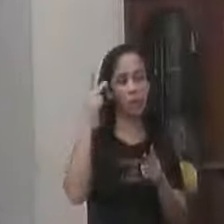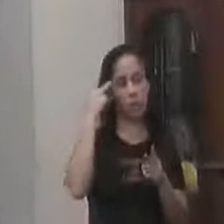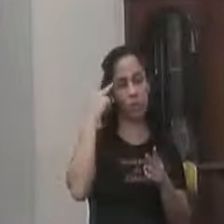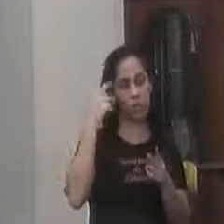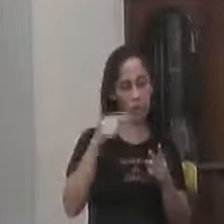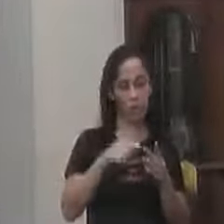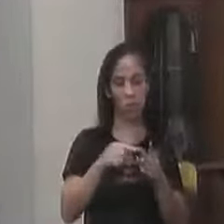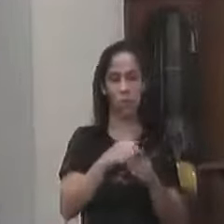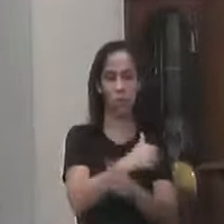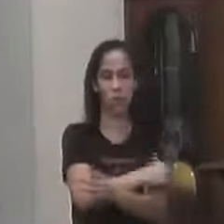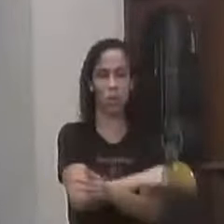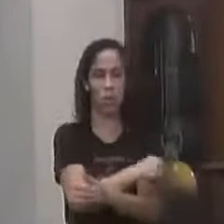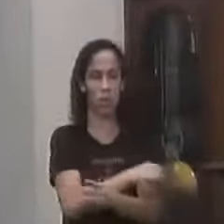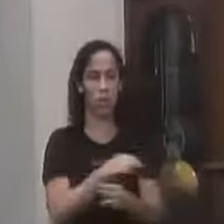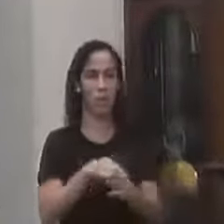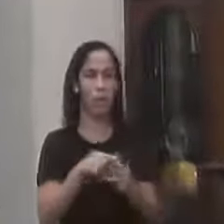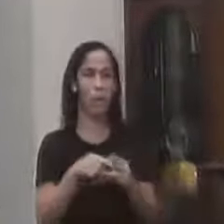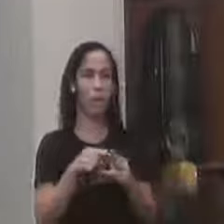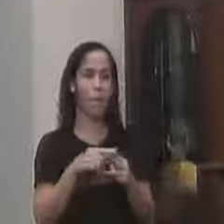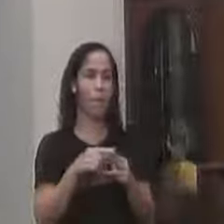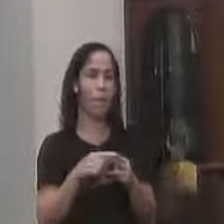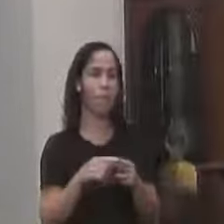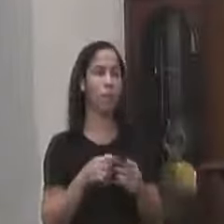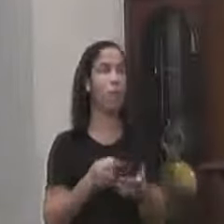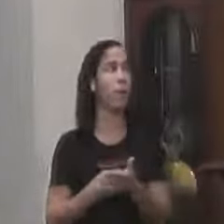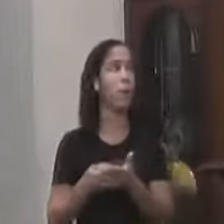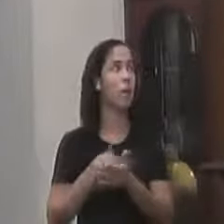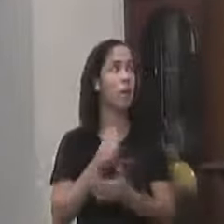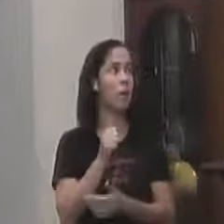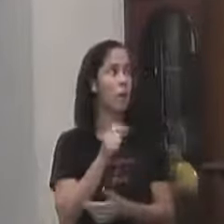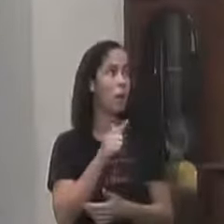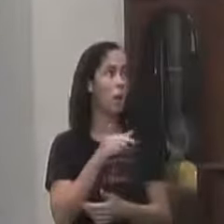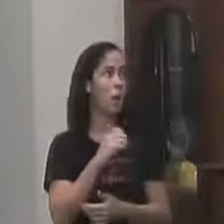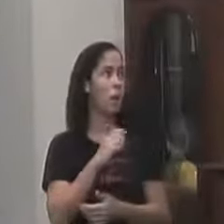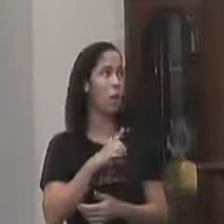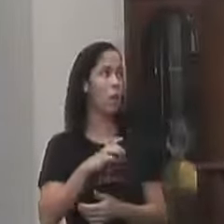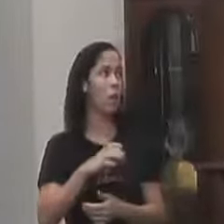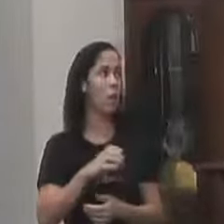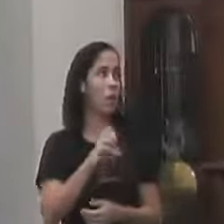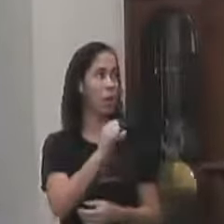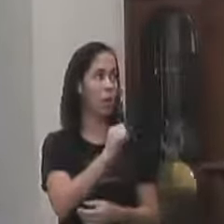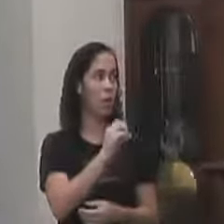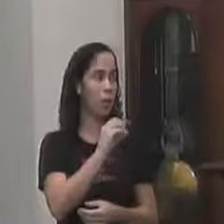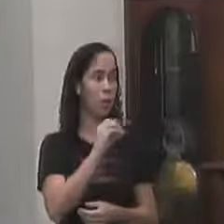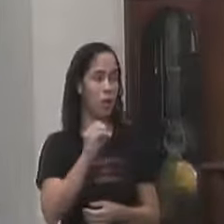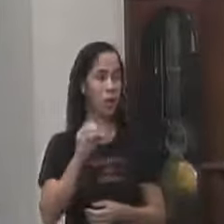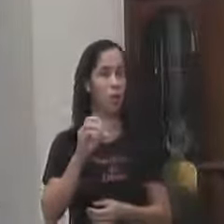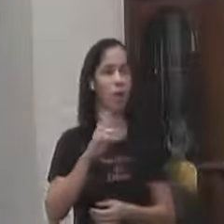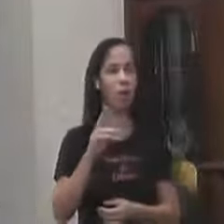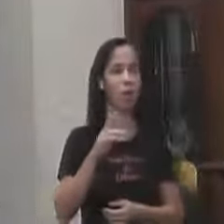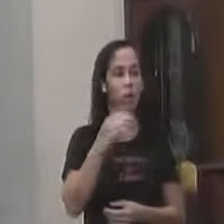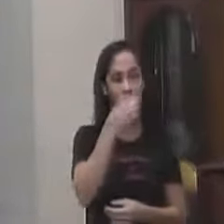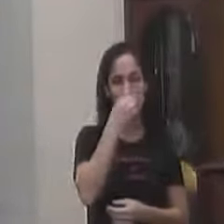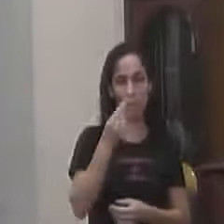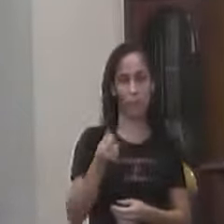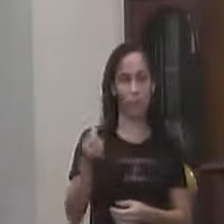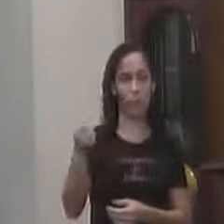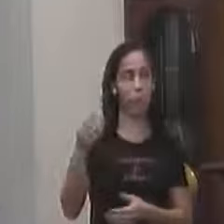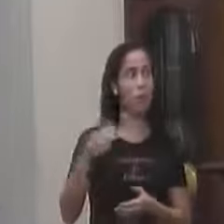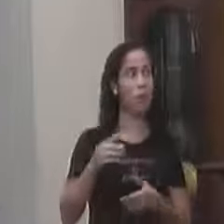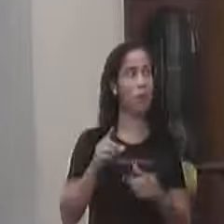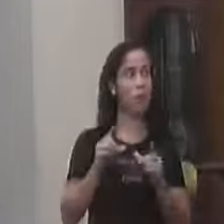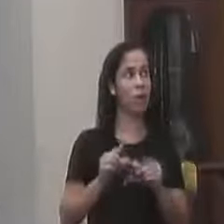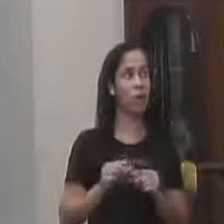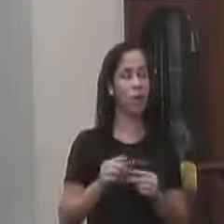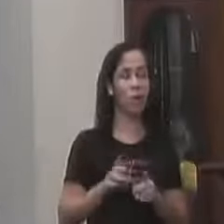E para o Rio de Janeiro Então ela paga De aluguel Oitocentos reais E do que ela recebe Muito pouco